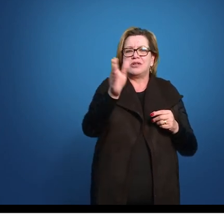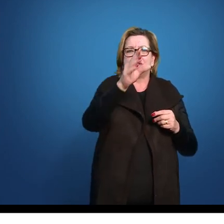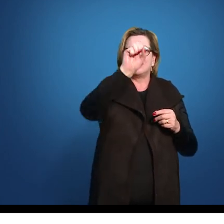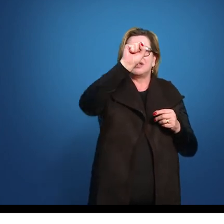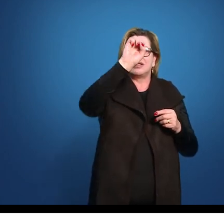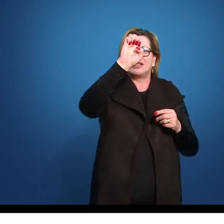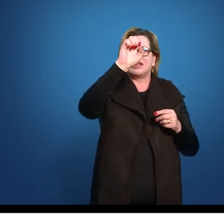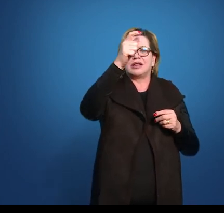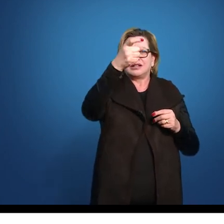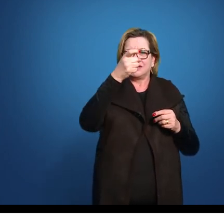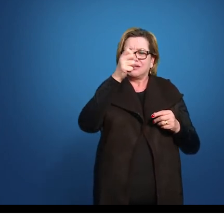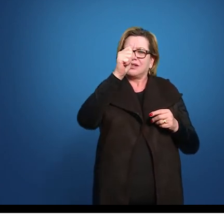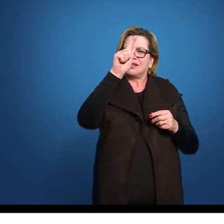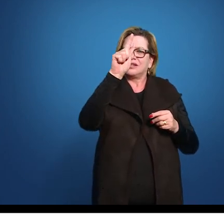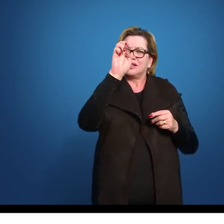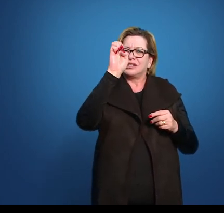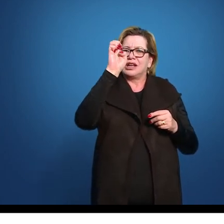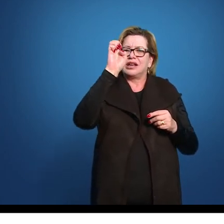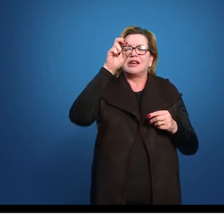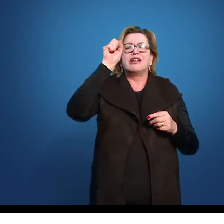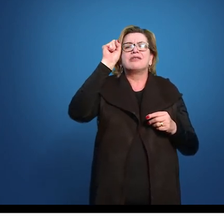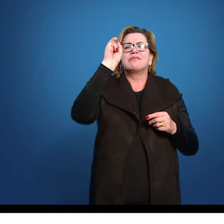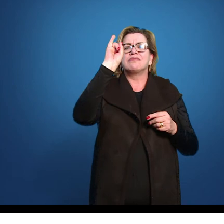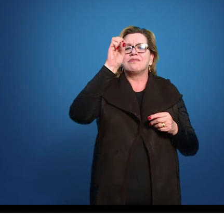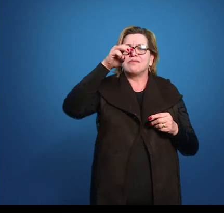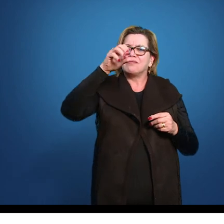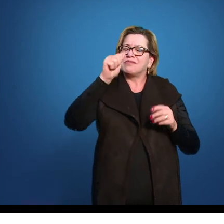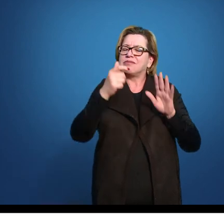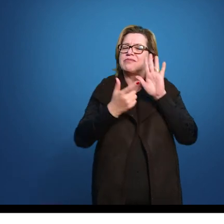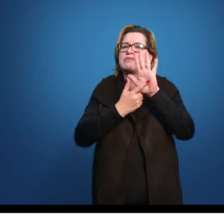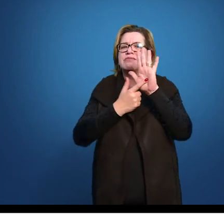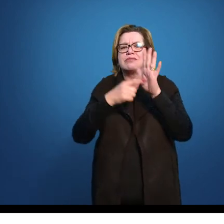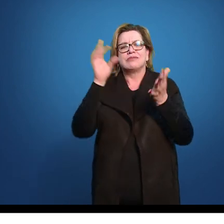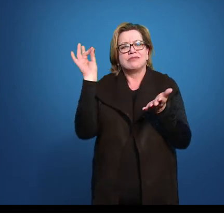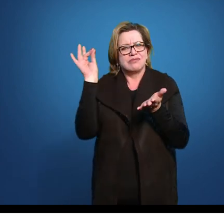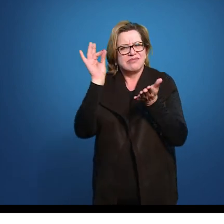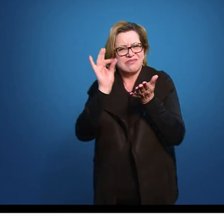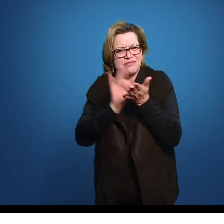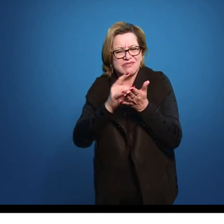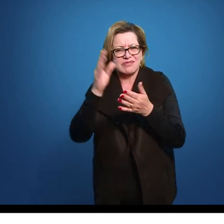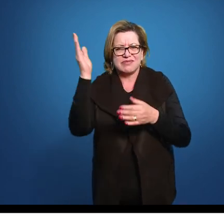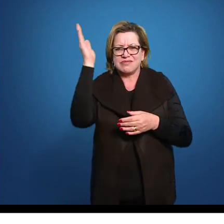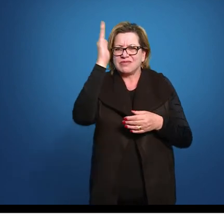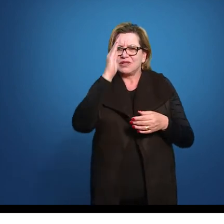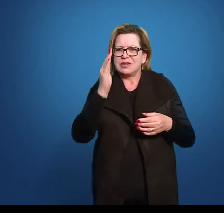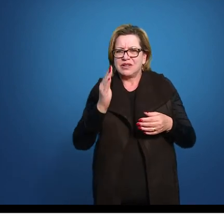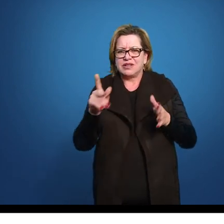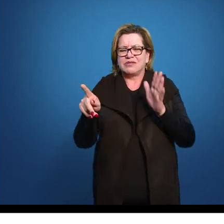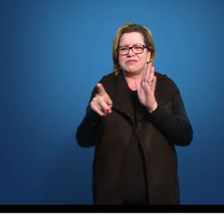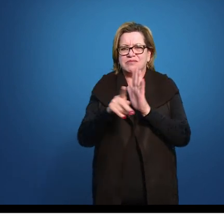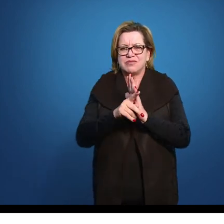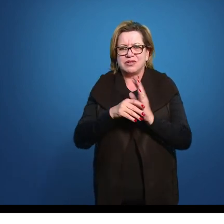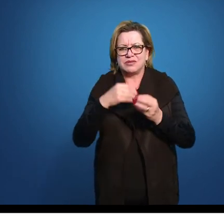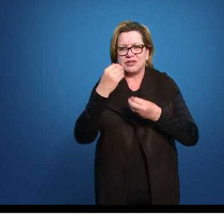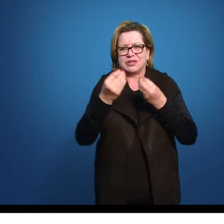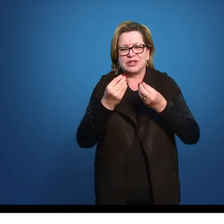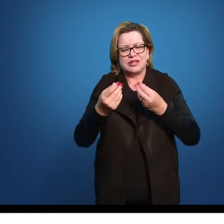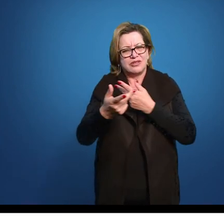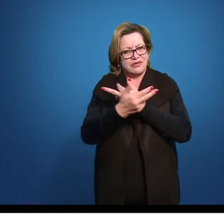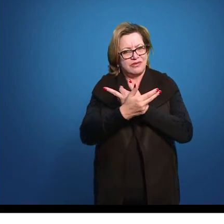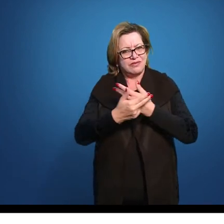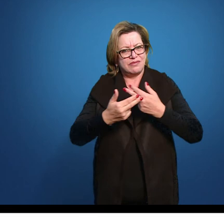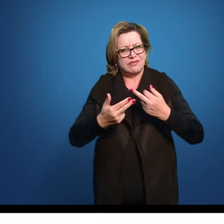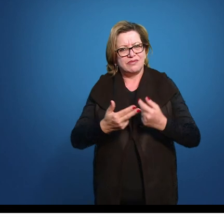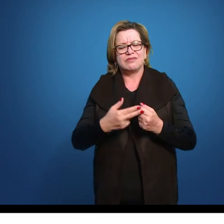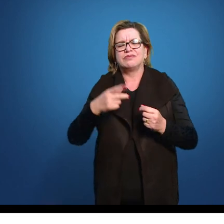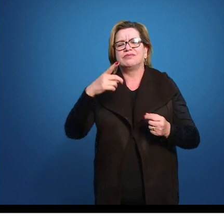retórica Mas existem outros Que vão falar Especificamente Da realidade brasileira Na época Como é o caso Do sermão De Santo Antônio Aos Peixes Que vai